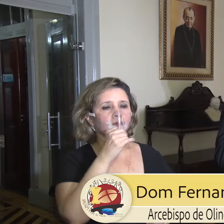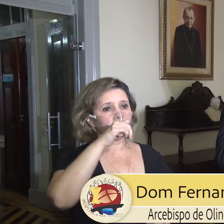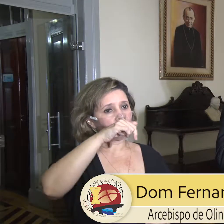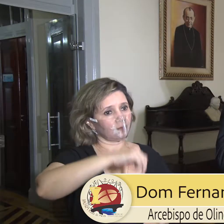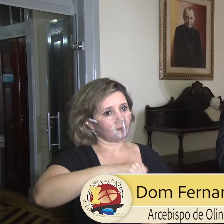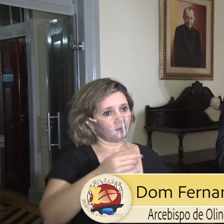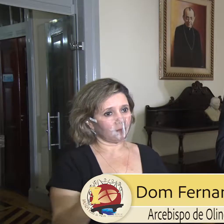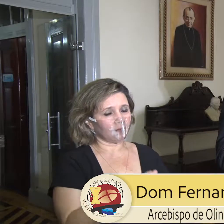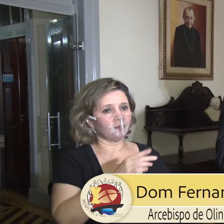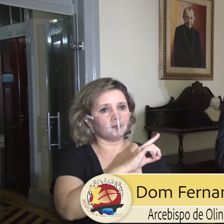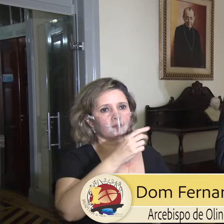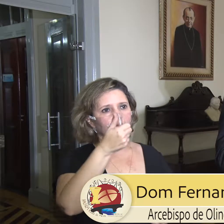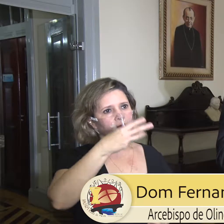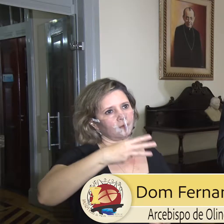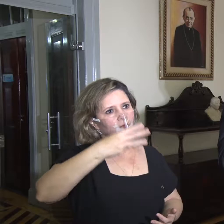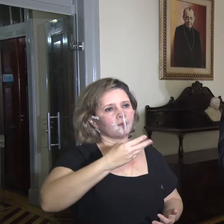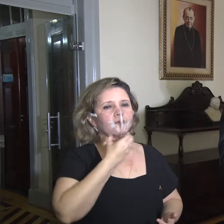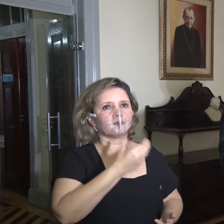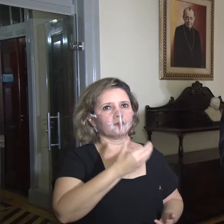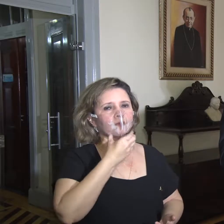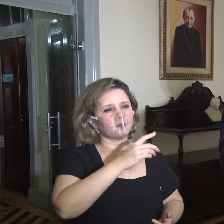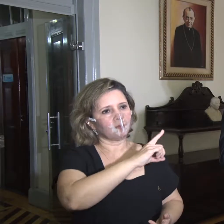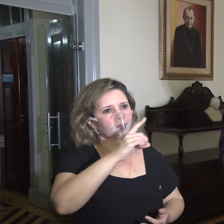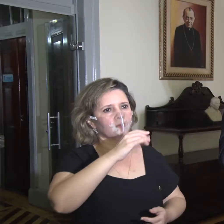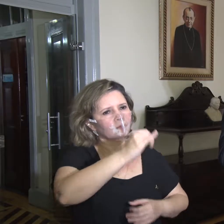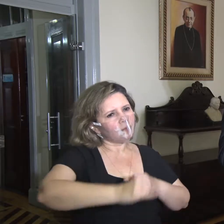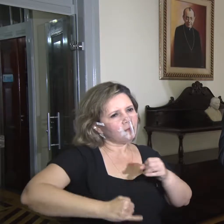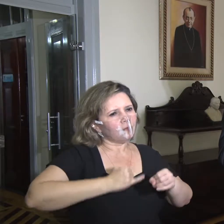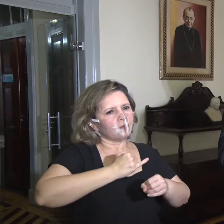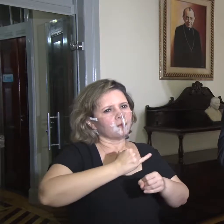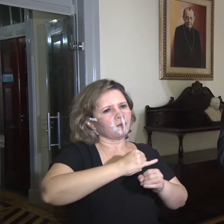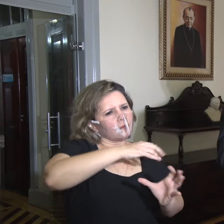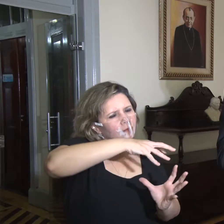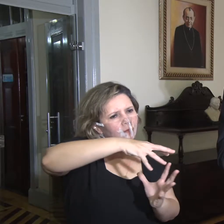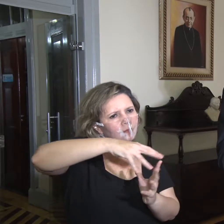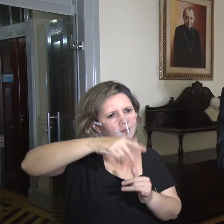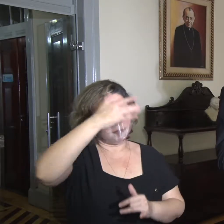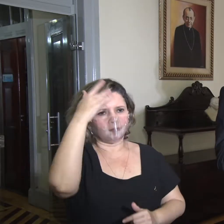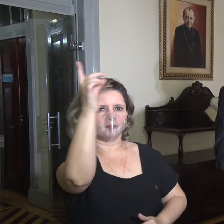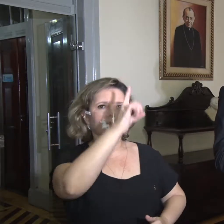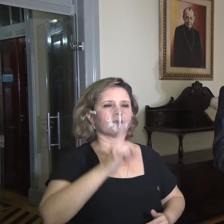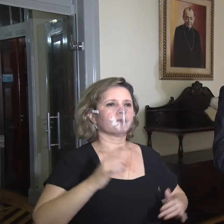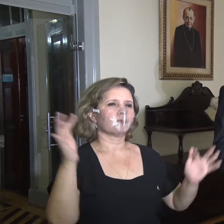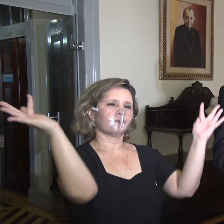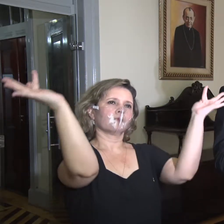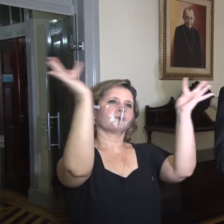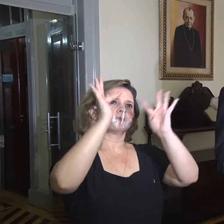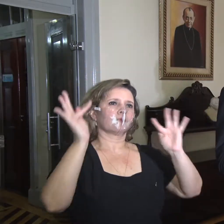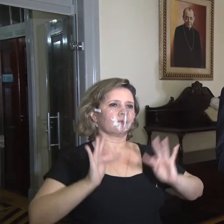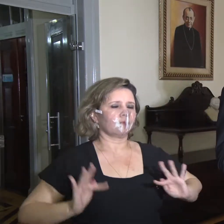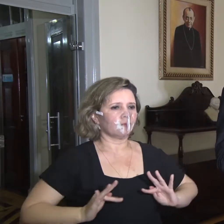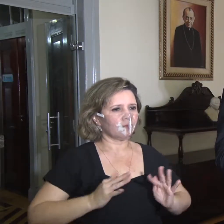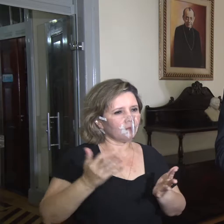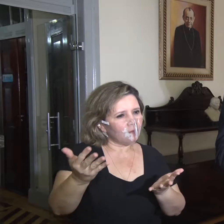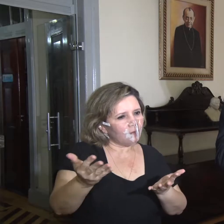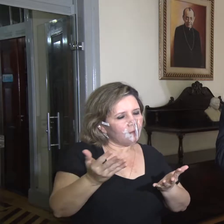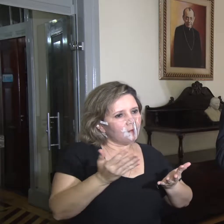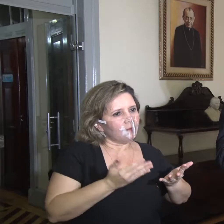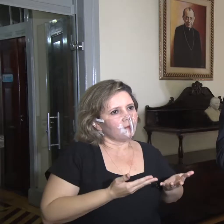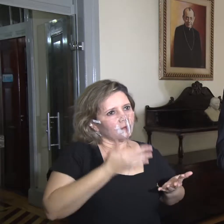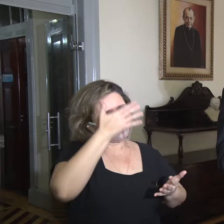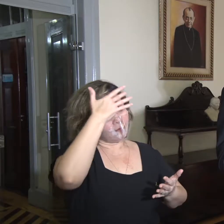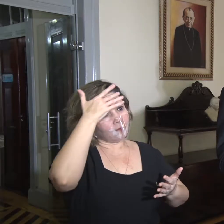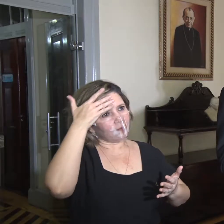3 de dezembro, Dia Internacional da Pessoa com Deficiência, nós temos alegria aqui na Arquideossese de acolher esses irmãos